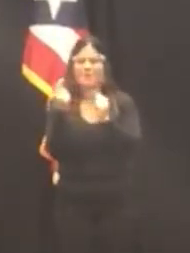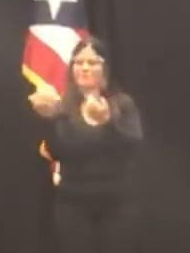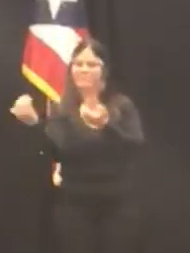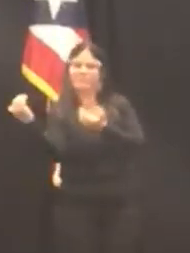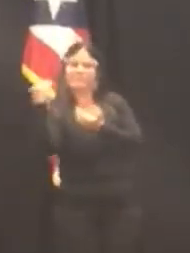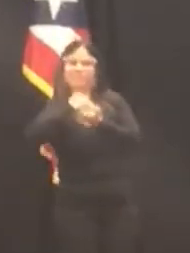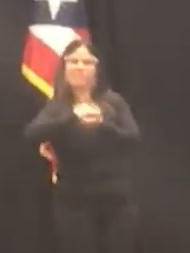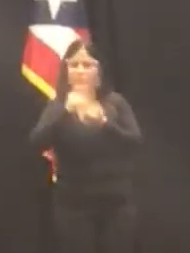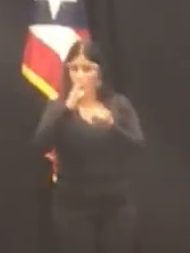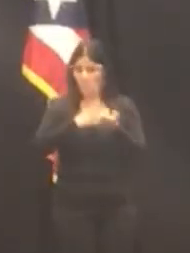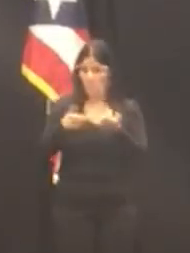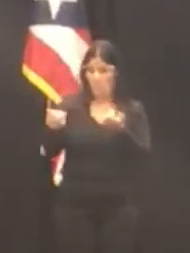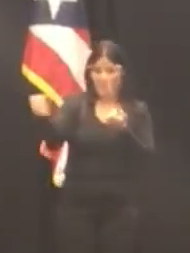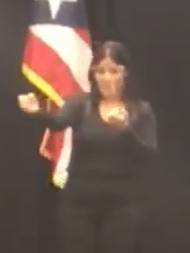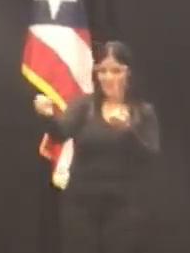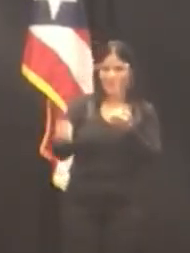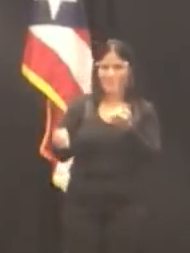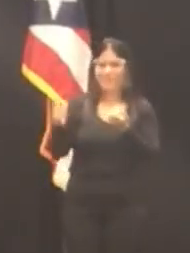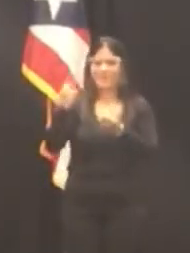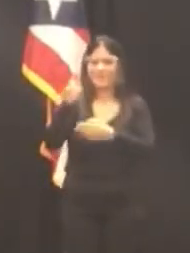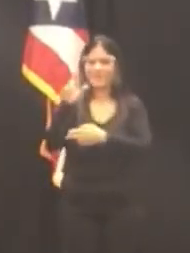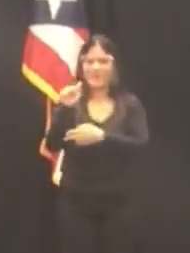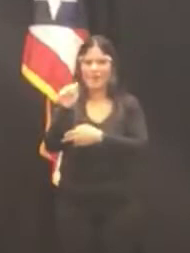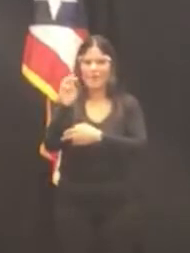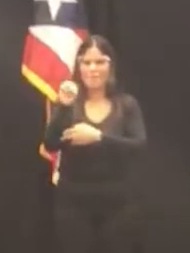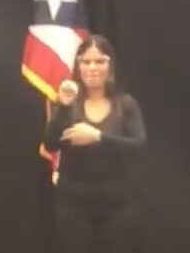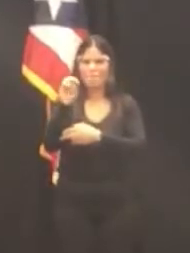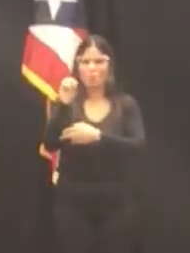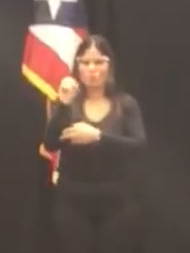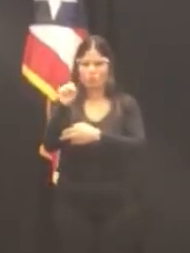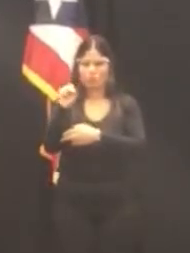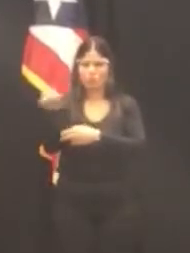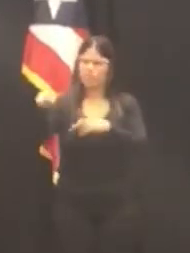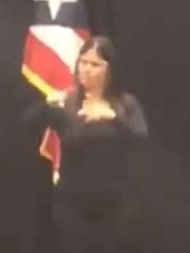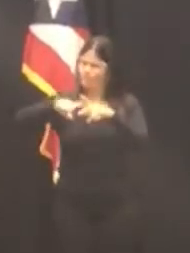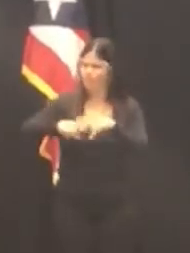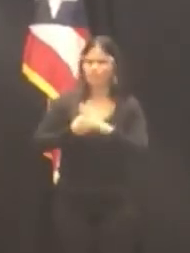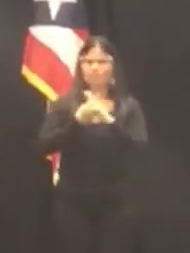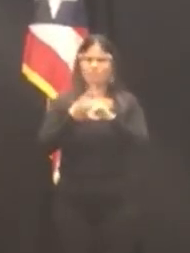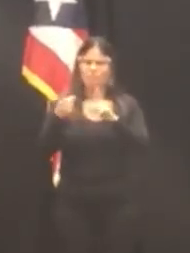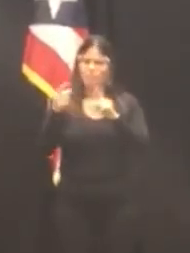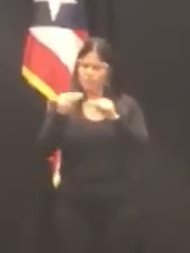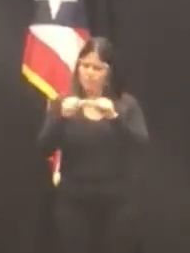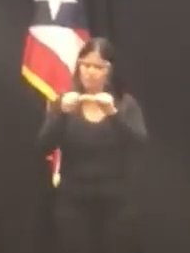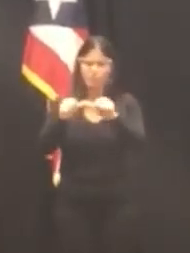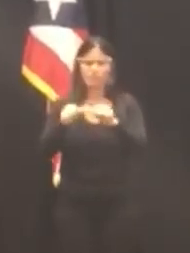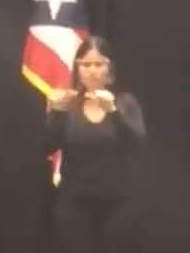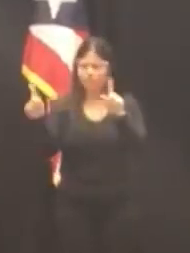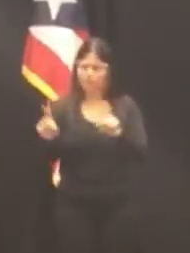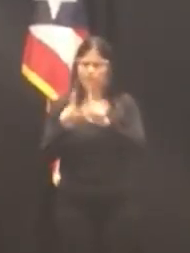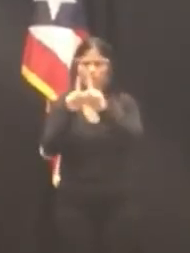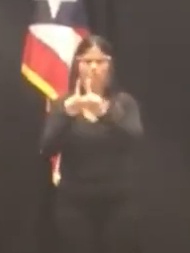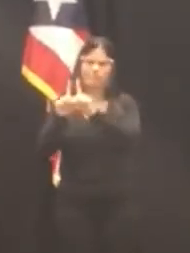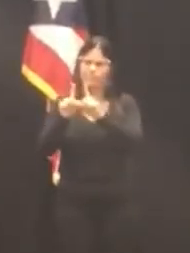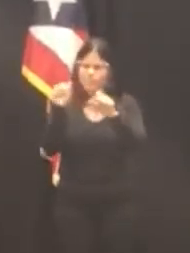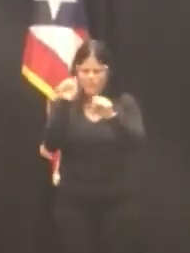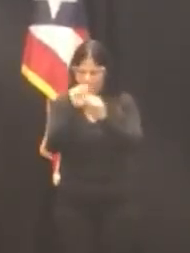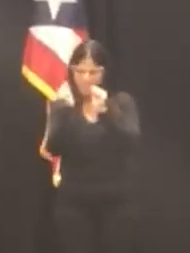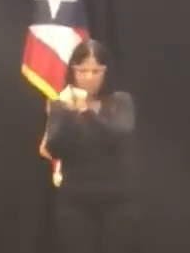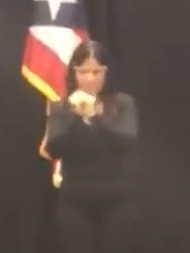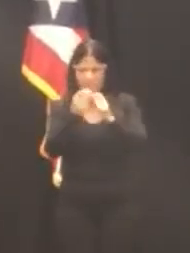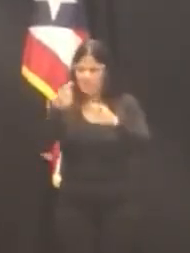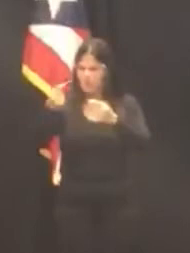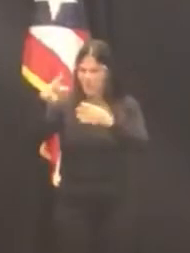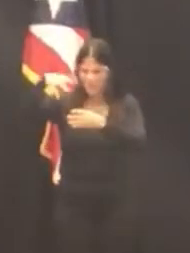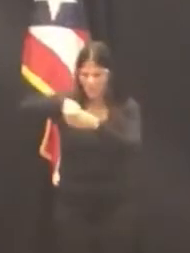Posteriormente, la licenciada Brignoni Mártir comenzó un largo peregrinaje dentro de la rama ejecutiva, ocupando a